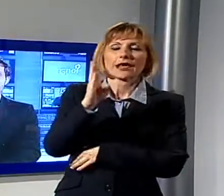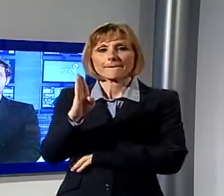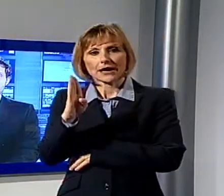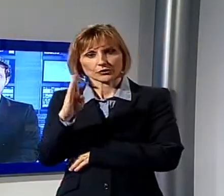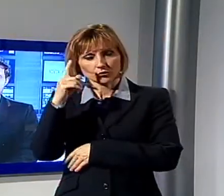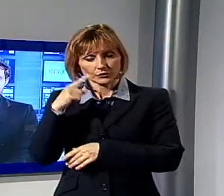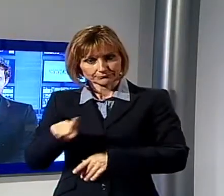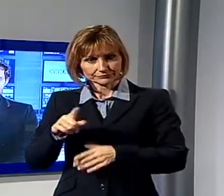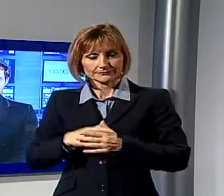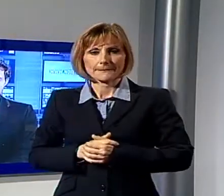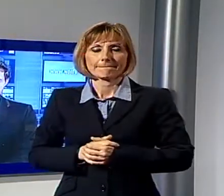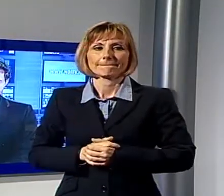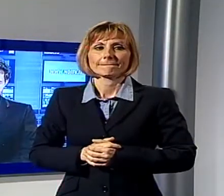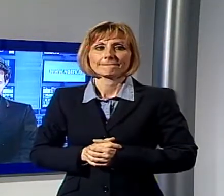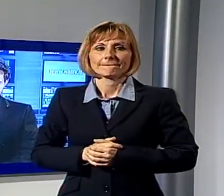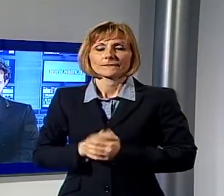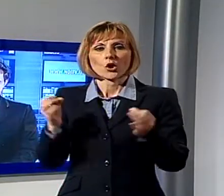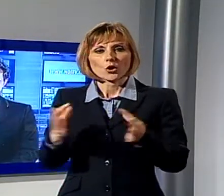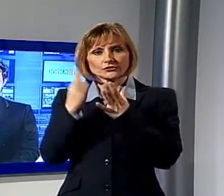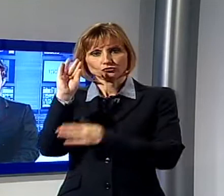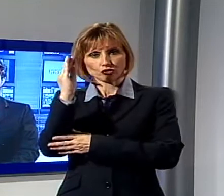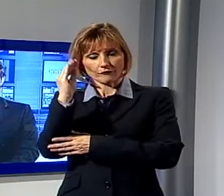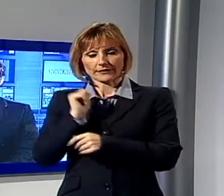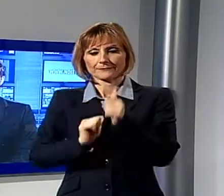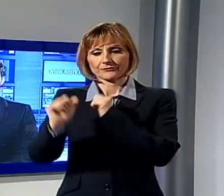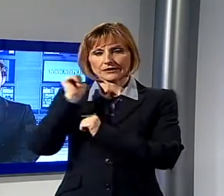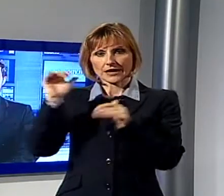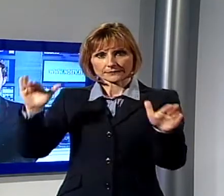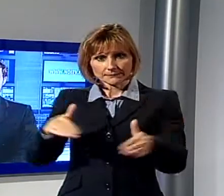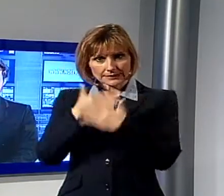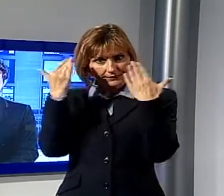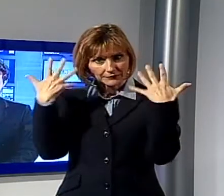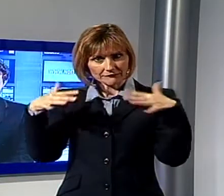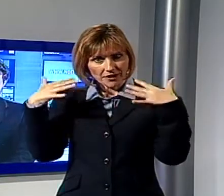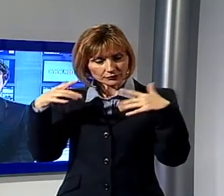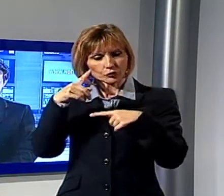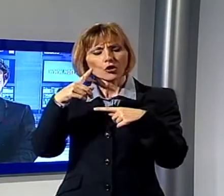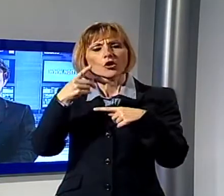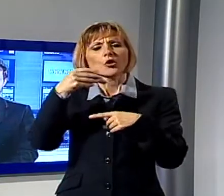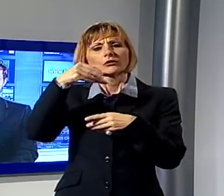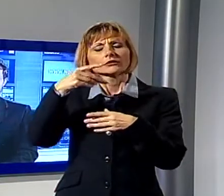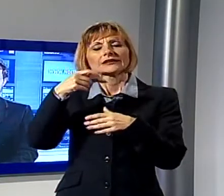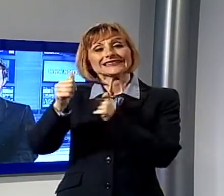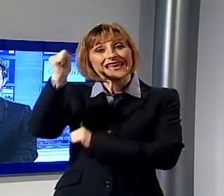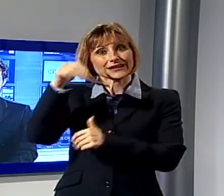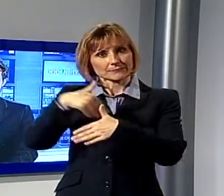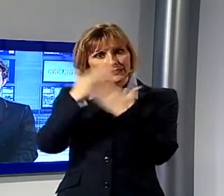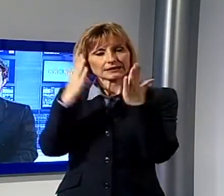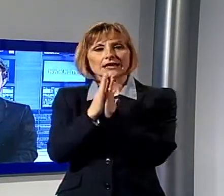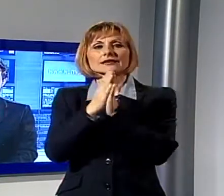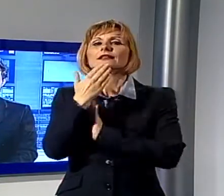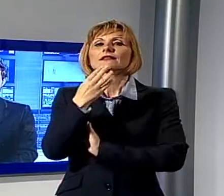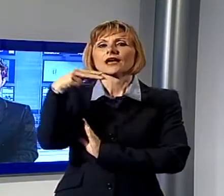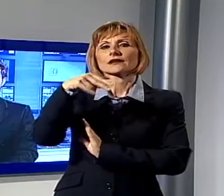A proposito di giovani, si è tenuta ieri mattina nella splendida cornice della Chiesa Auditorium di Via San